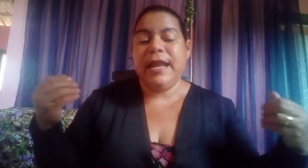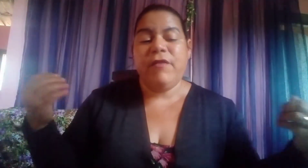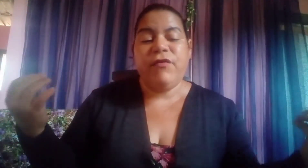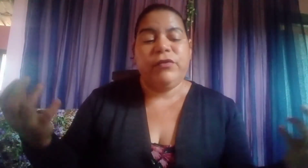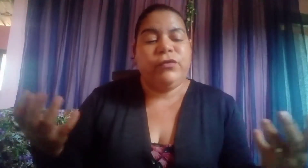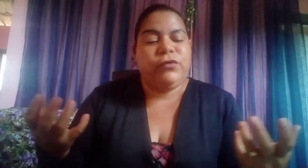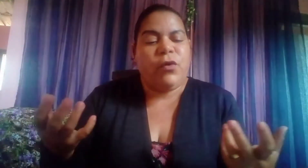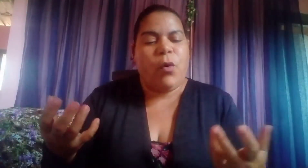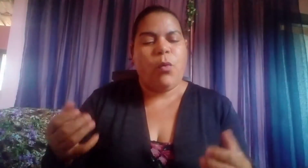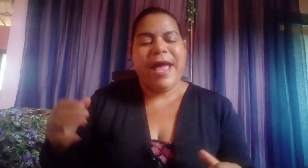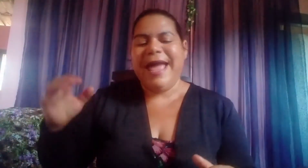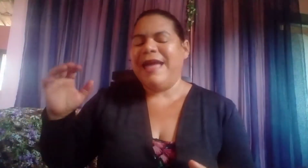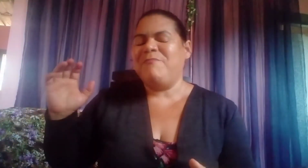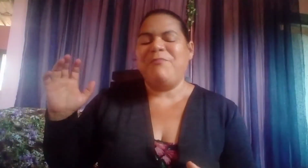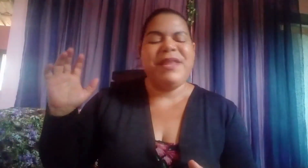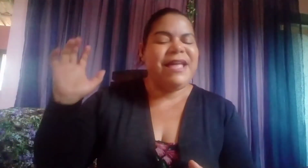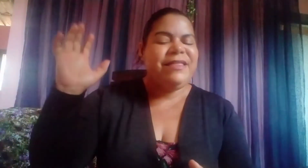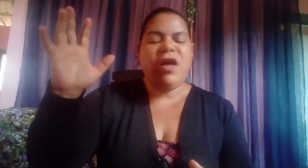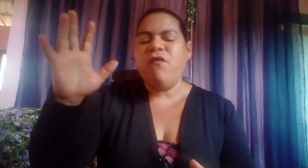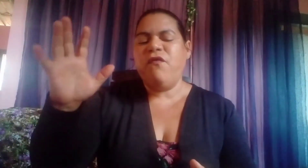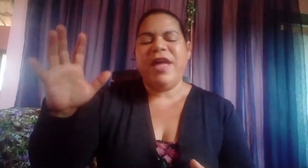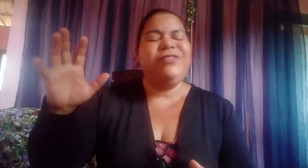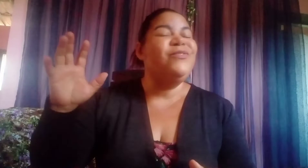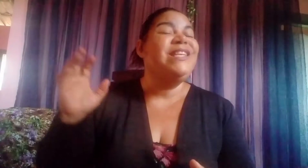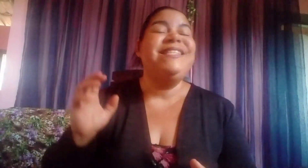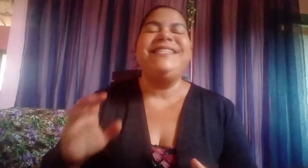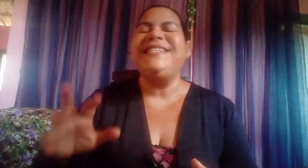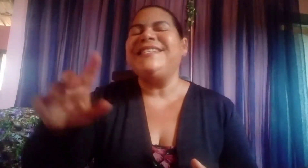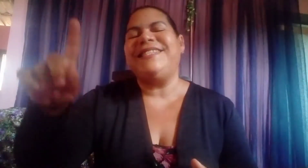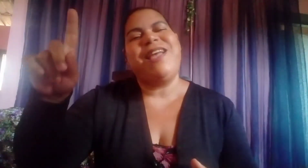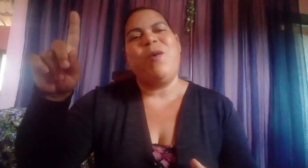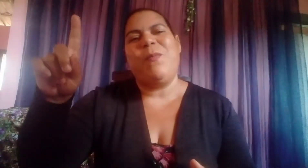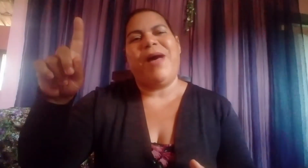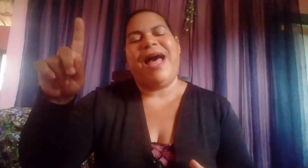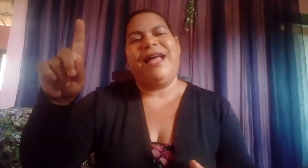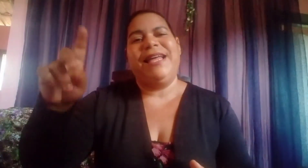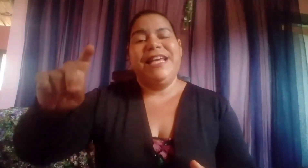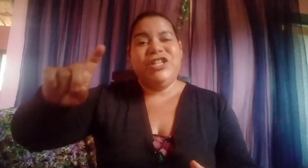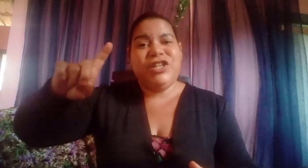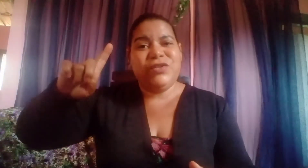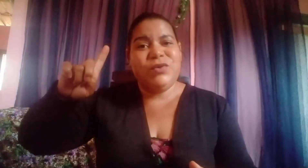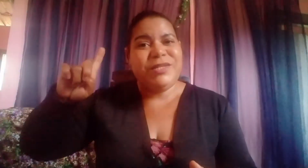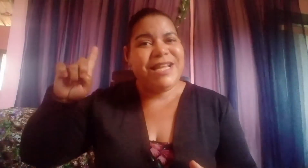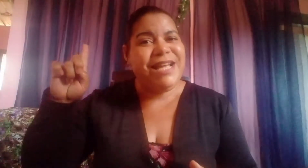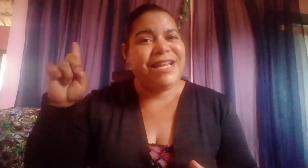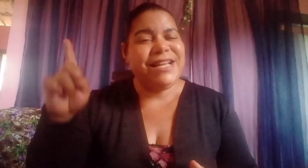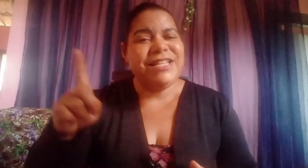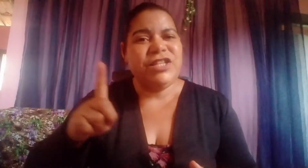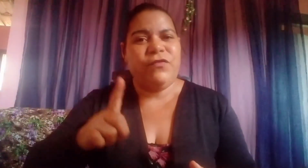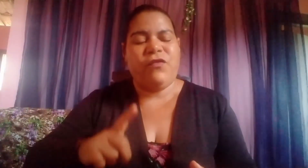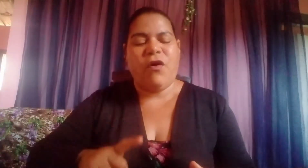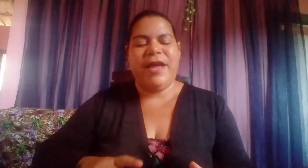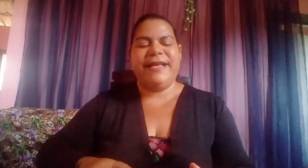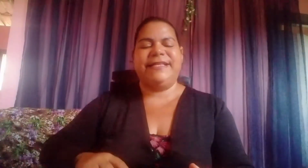levantou, repreendeu o vento e disse ao mar. Jesus em grande voz,